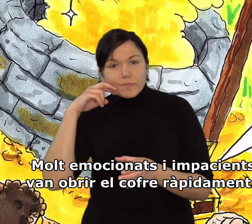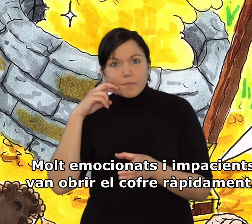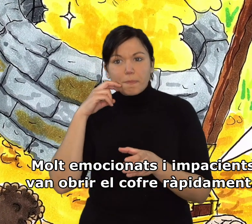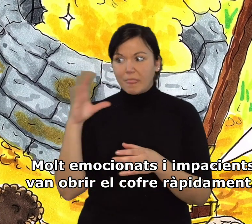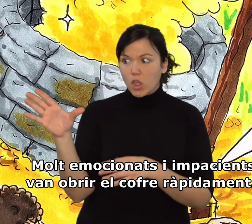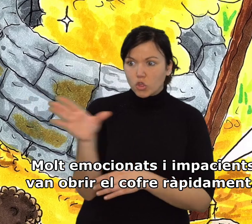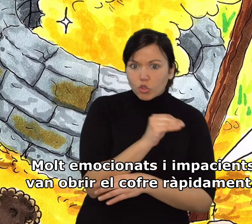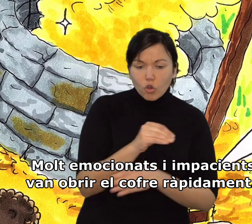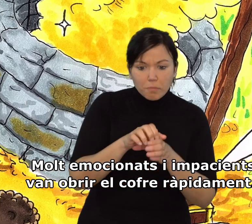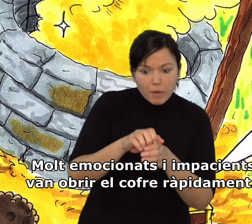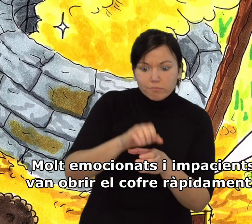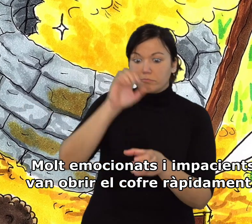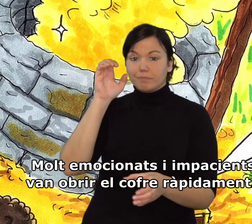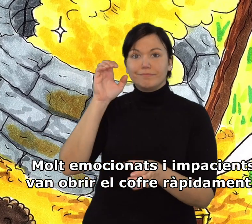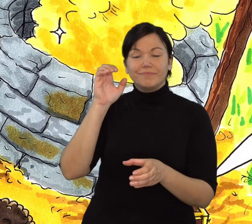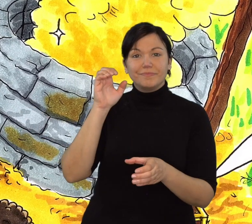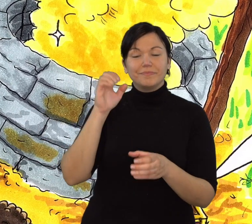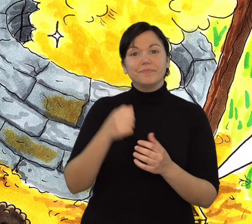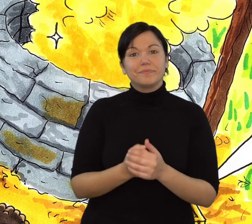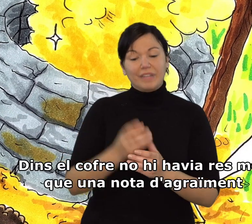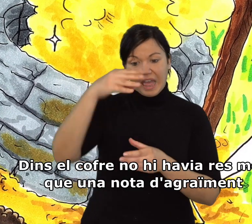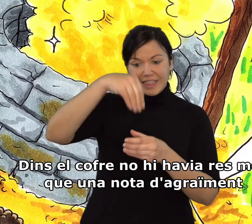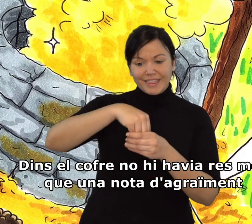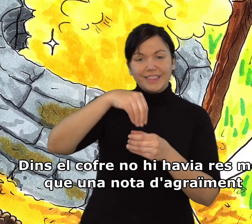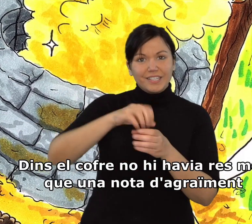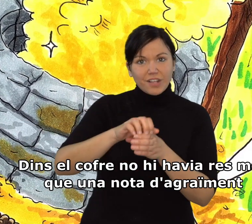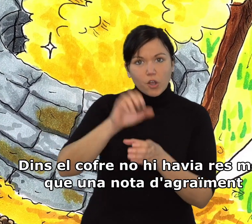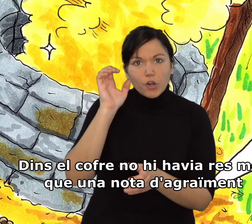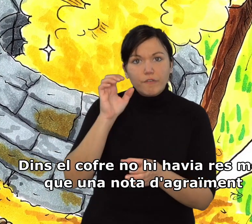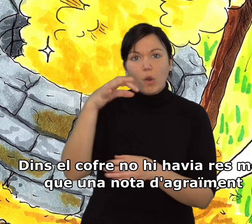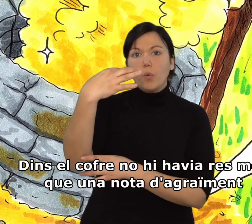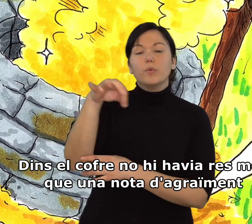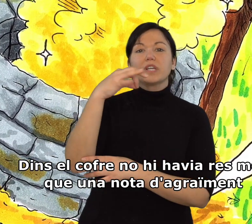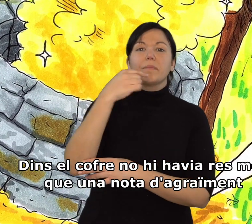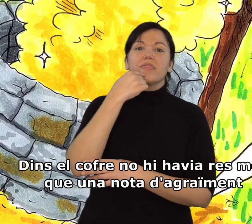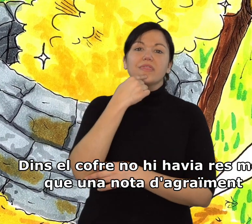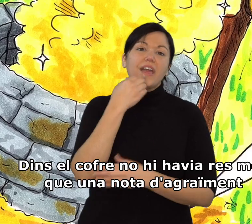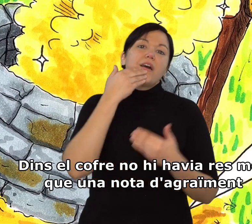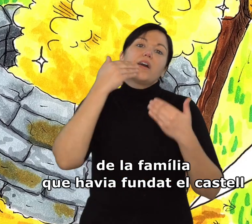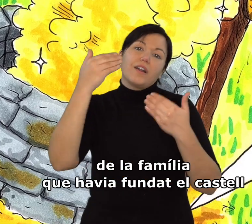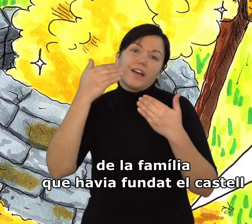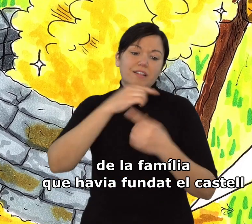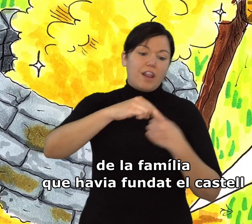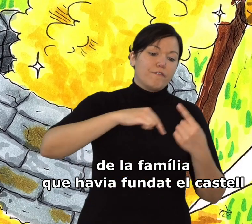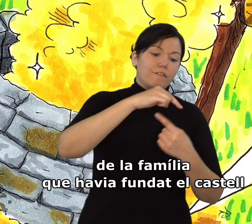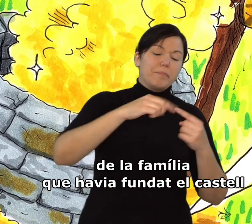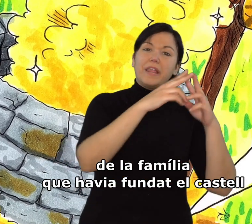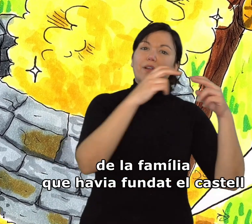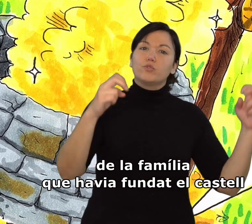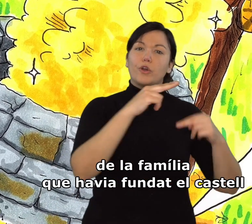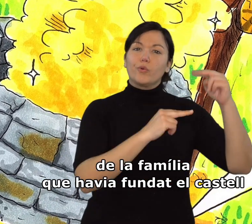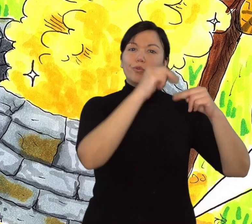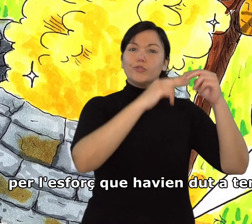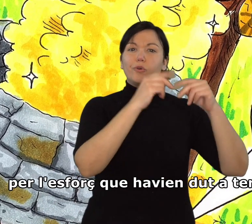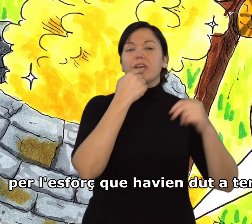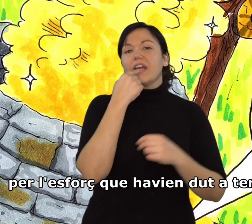impacients, van obrir el cofre ràpidament. Dins el cofre no hi havia res més que una nota d'agraïment de la família que havia fundat el